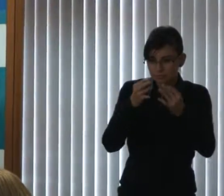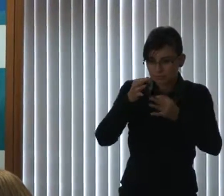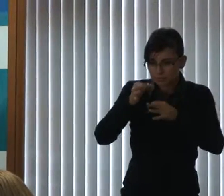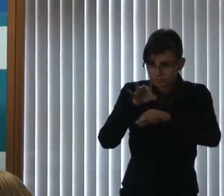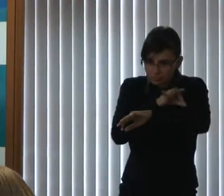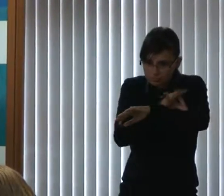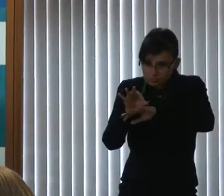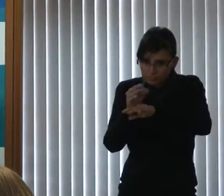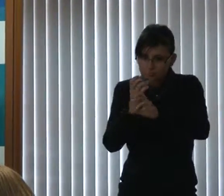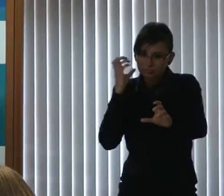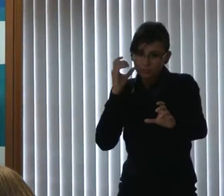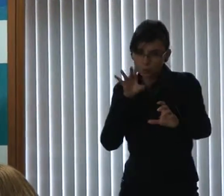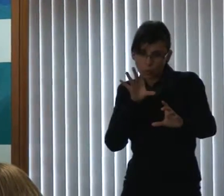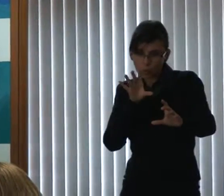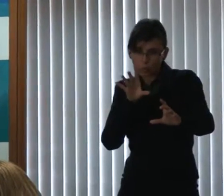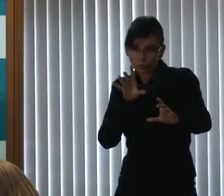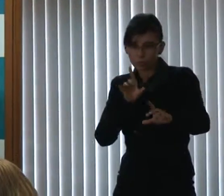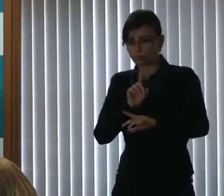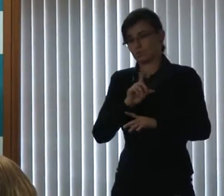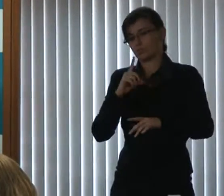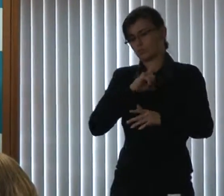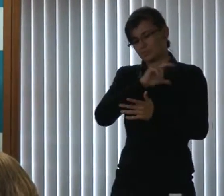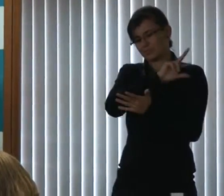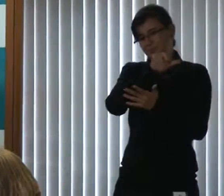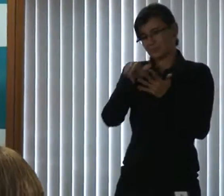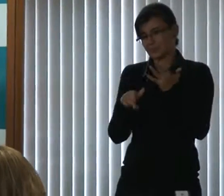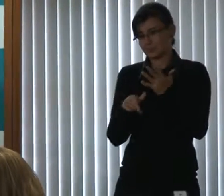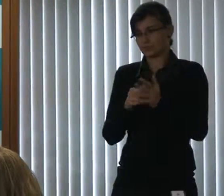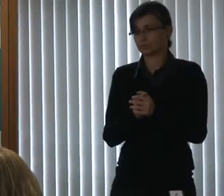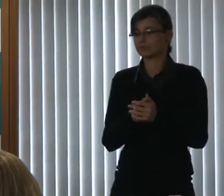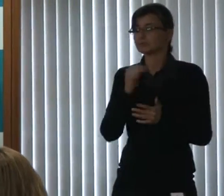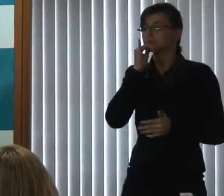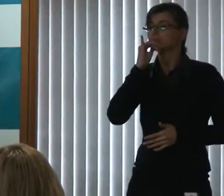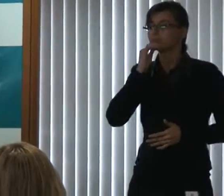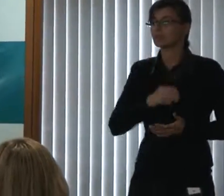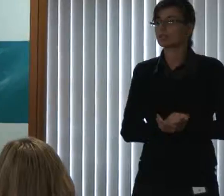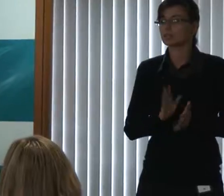as barreiras. Vocês já pensaram na acessibilidade atitudinal?